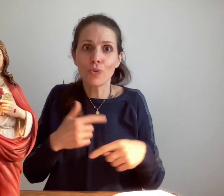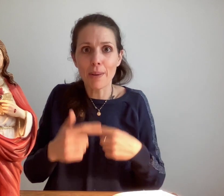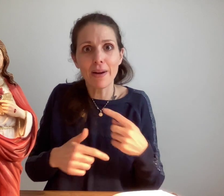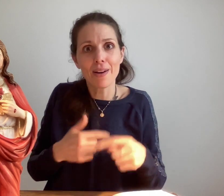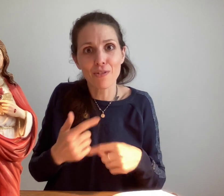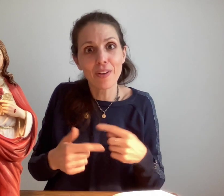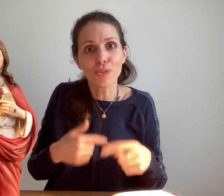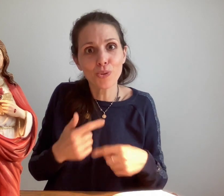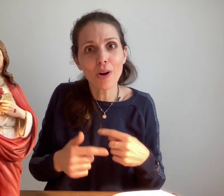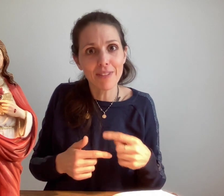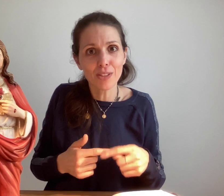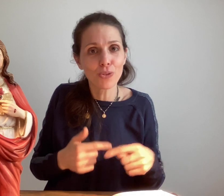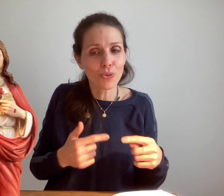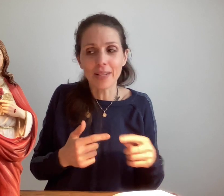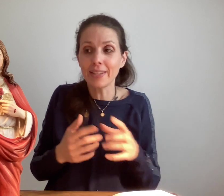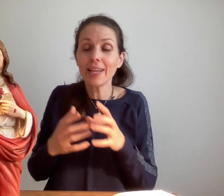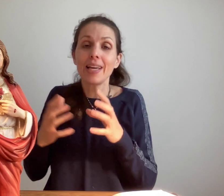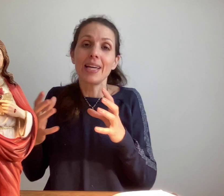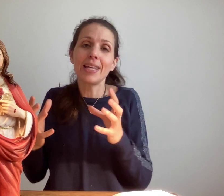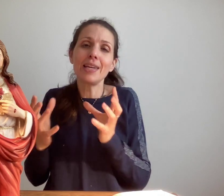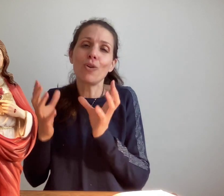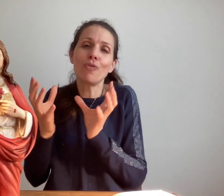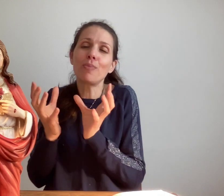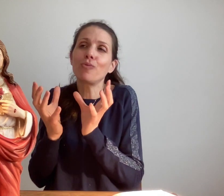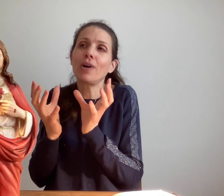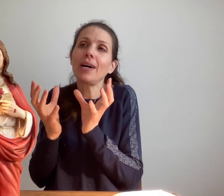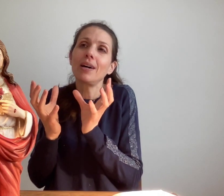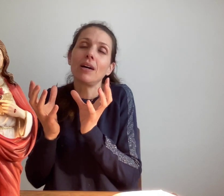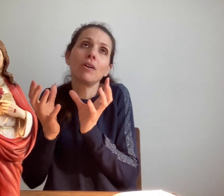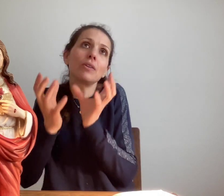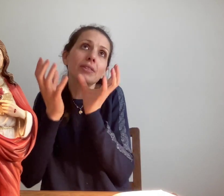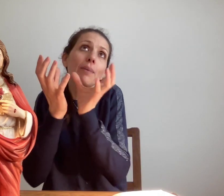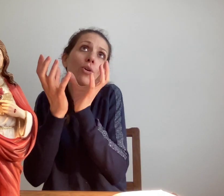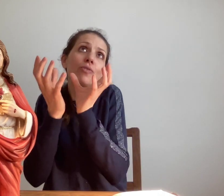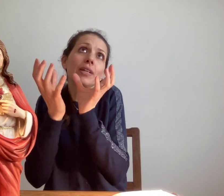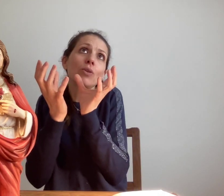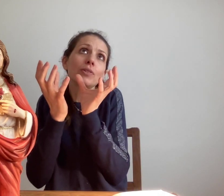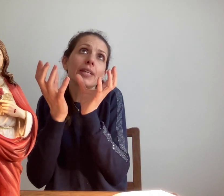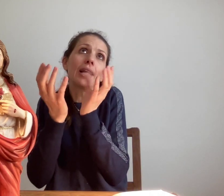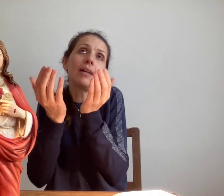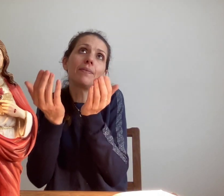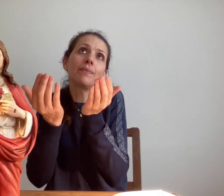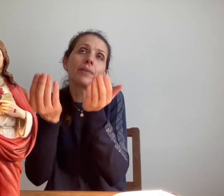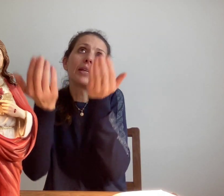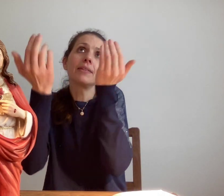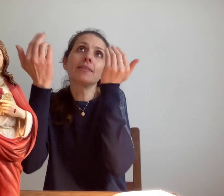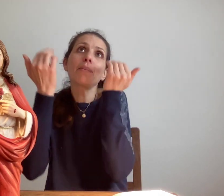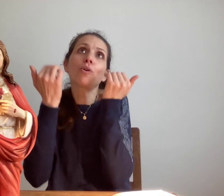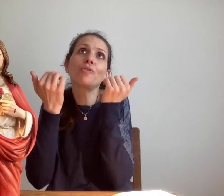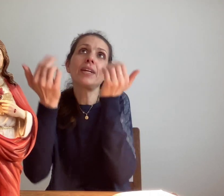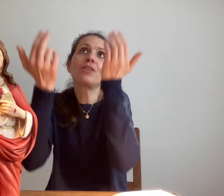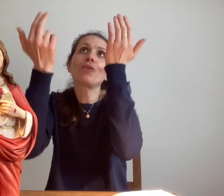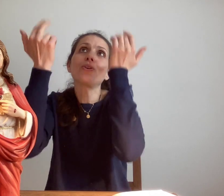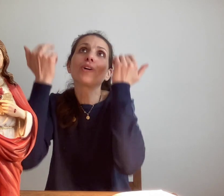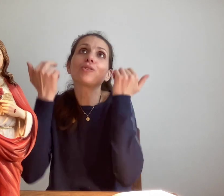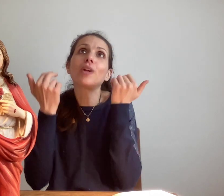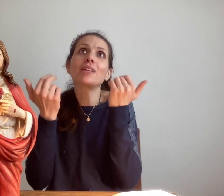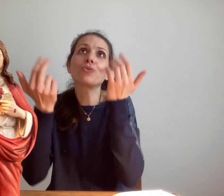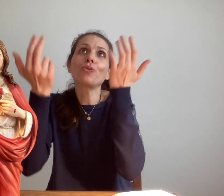qu'on n'a pas fait en union avec Dieu sur la terre et on va pouvoir s'abreuver dans le ciel s'abreuver de la source